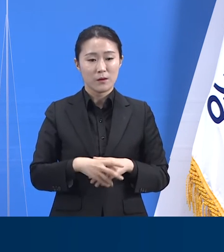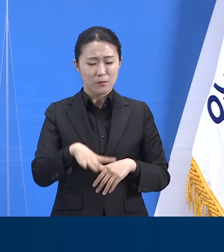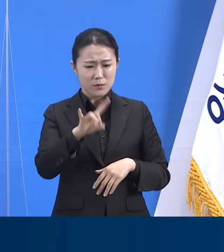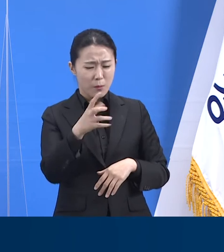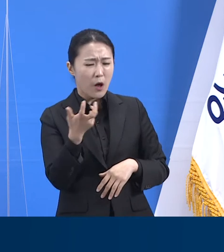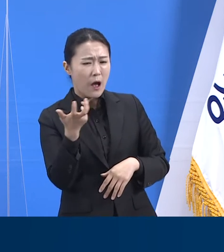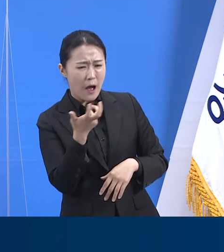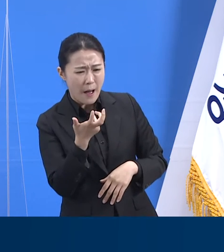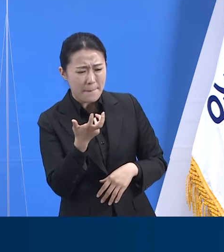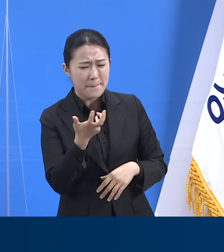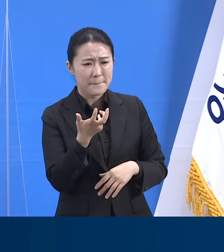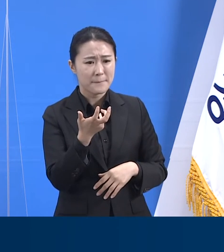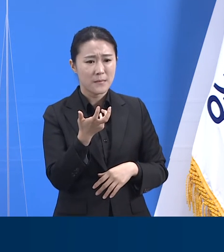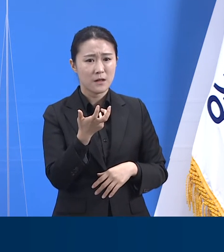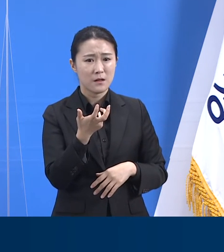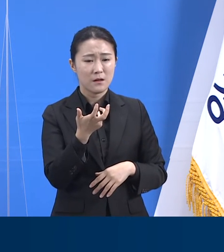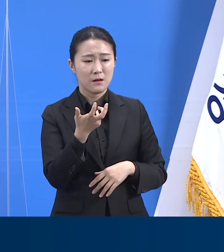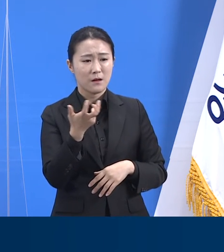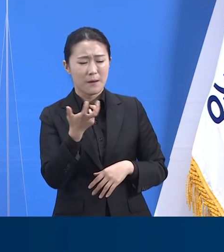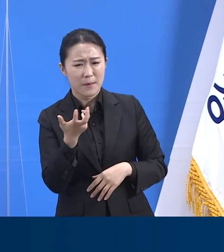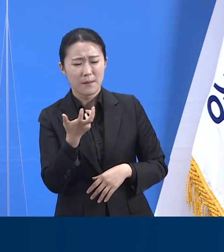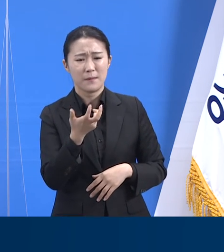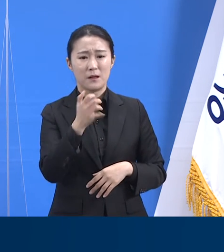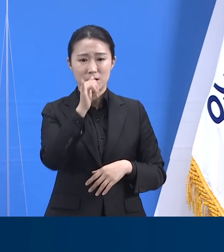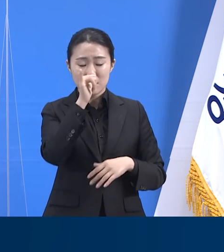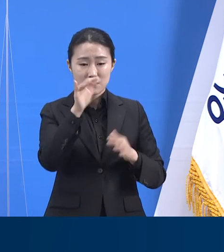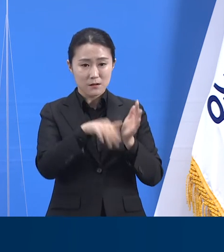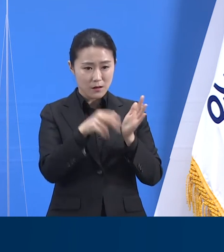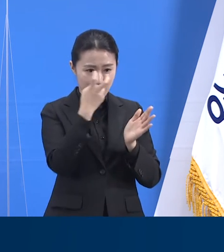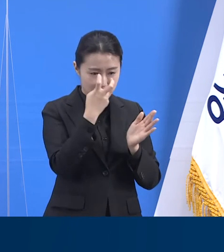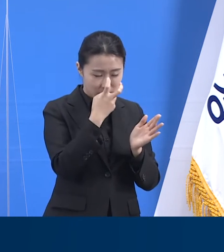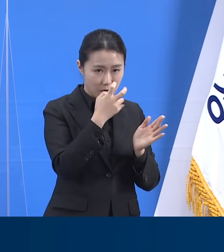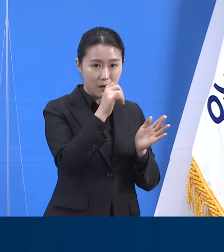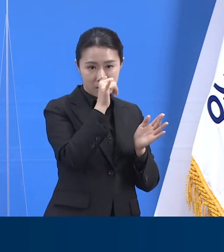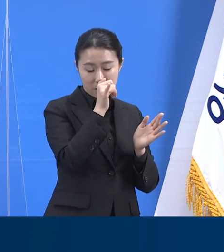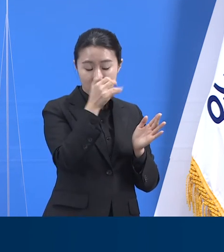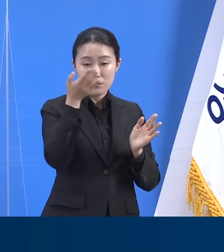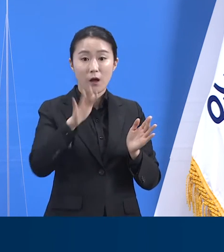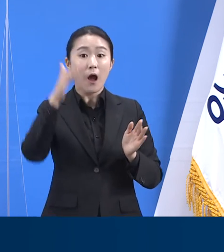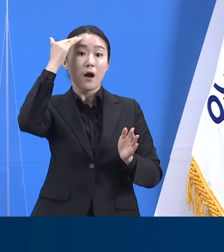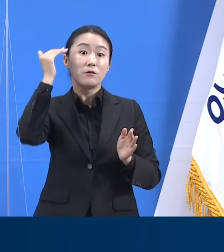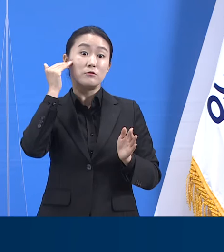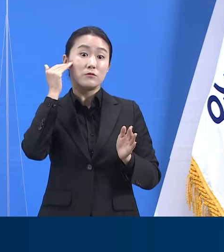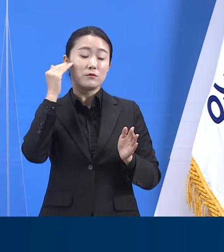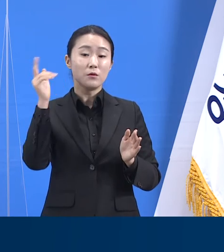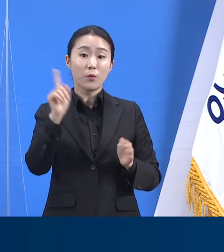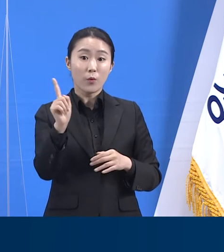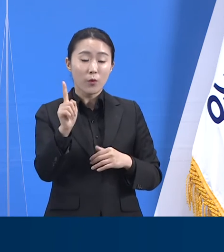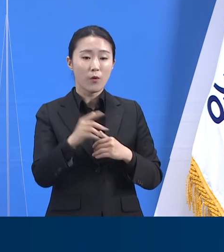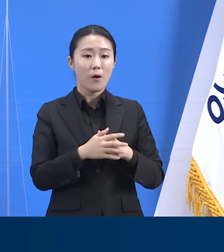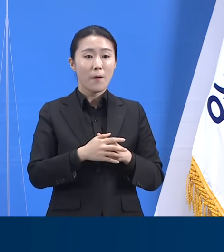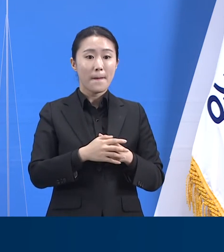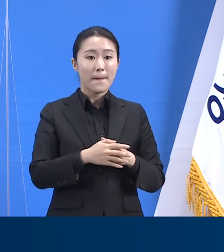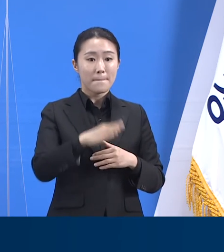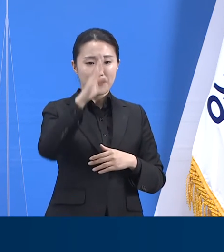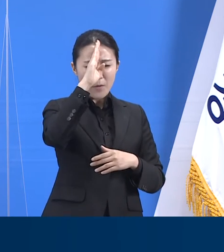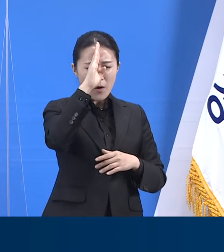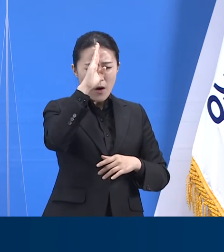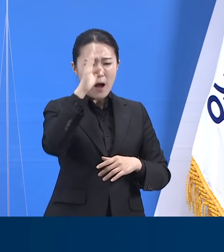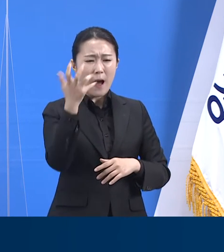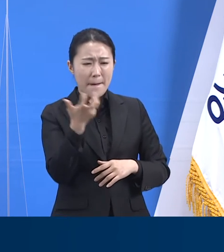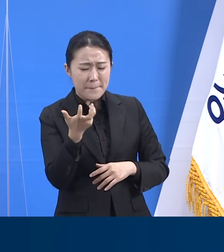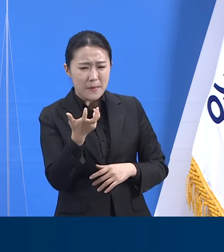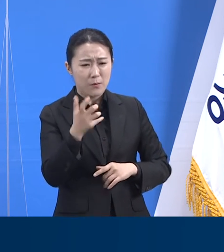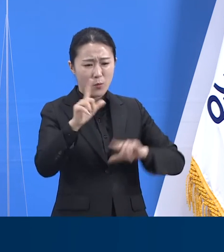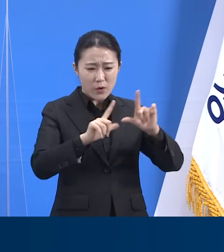하지만 철저한 방역 정책을 수행하는 한국은 광범위한 접촉자 조사를 통해 관련된 모든 사람을 빠짐없이